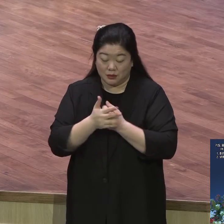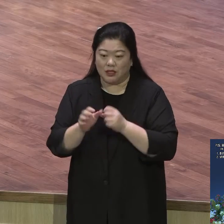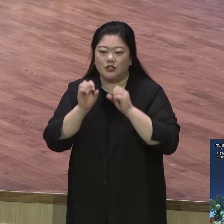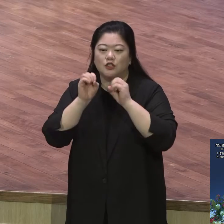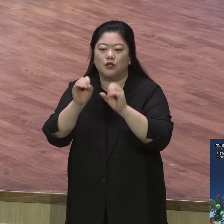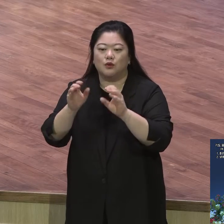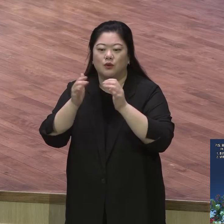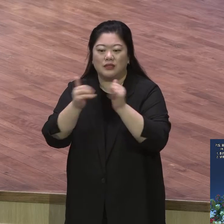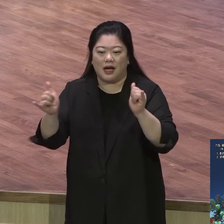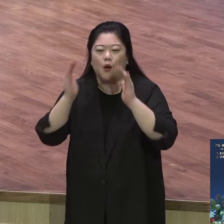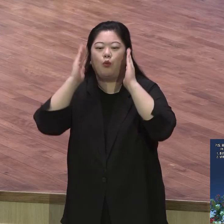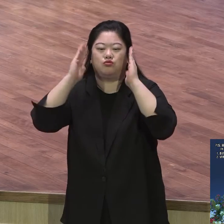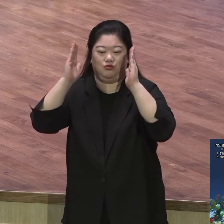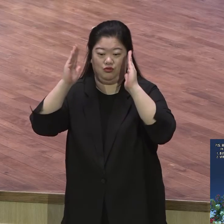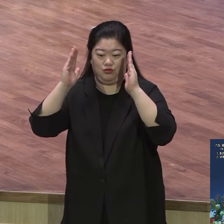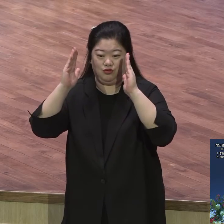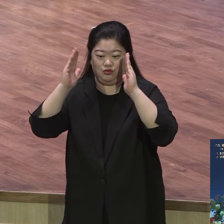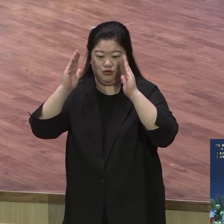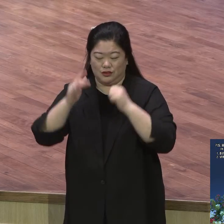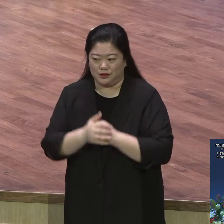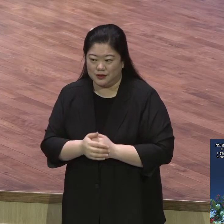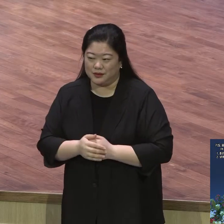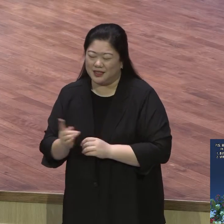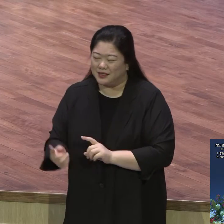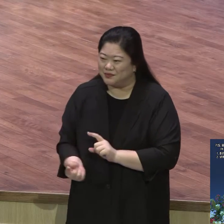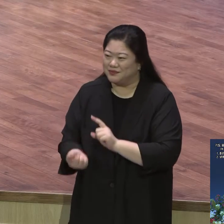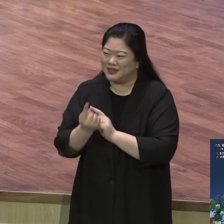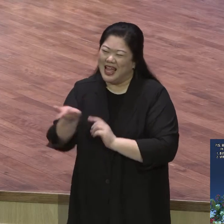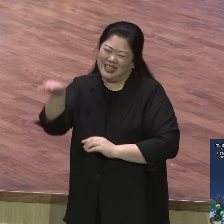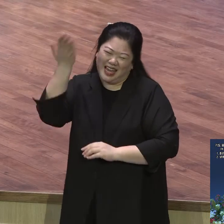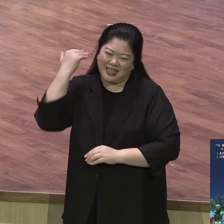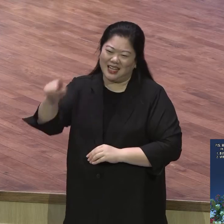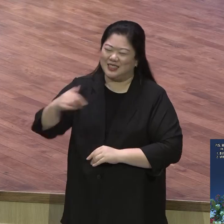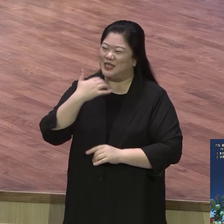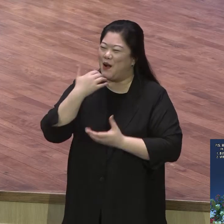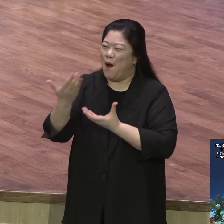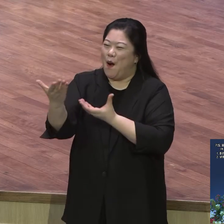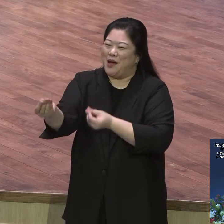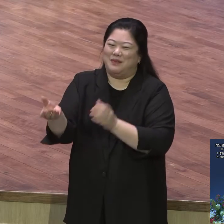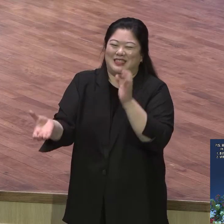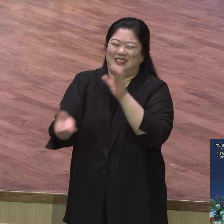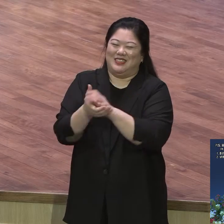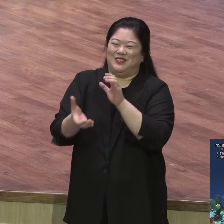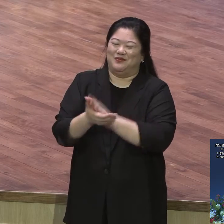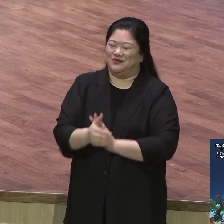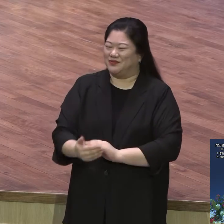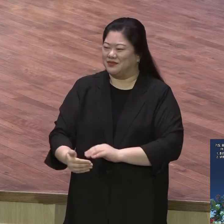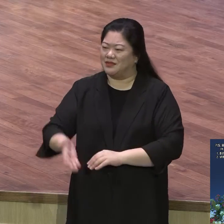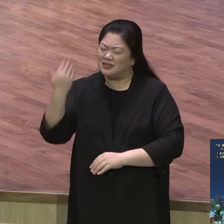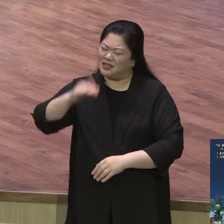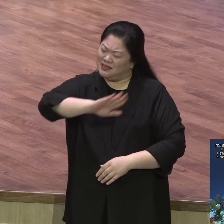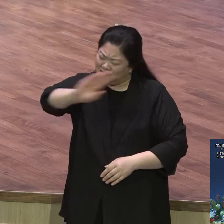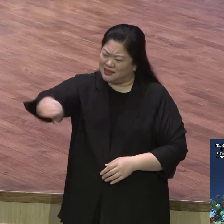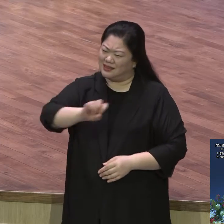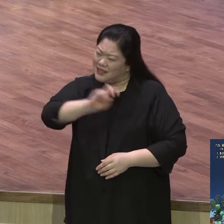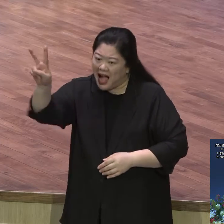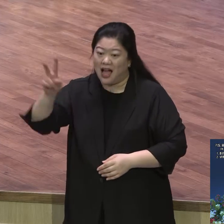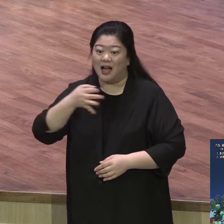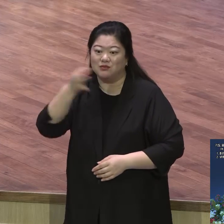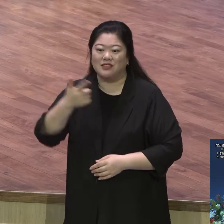막 따지고 막 그녀는 막 성질 부르겠는데 전도사님 되는 순간에 그때부터는 뭐요 성도를 바라볼 때 기도하는 마음으로 바라봐야 돼요